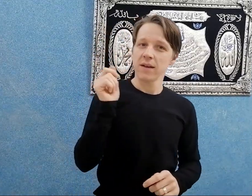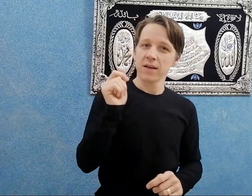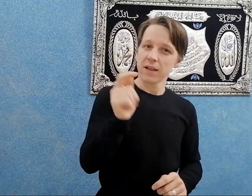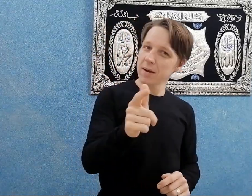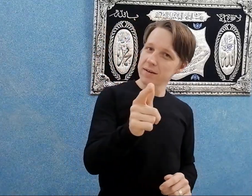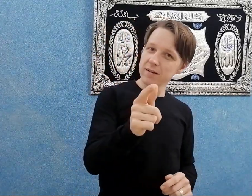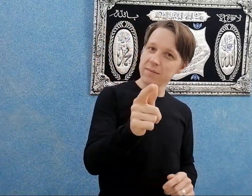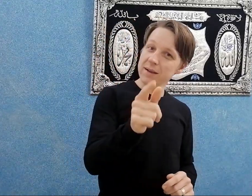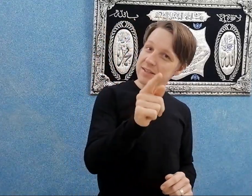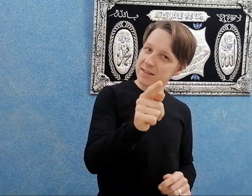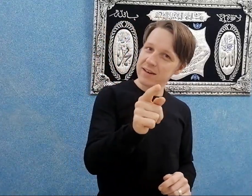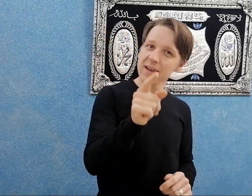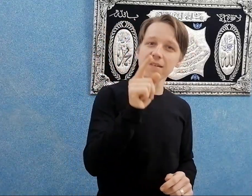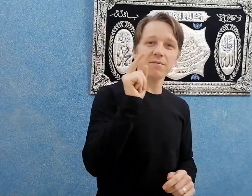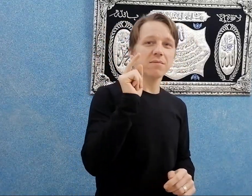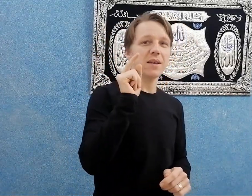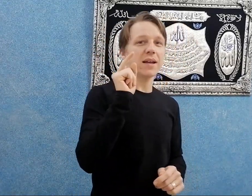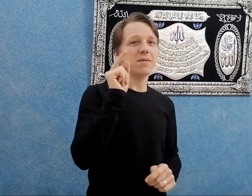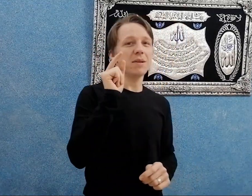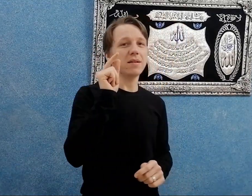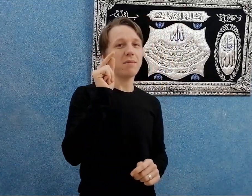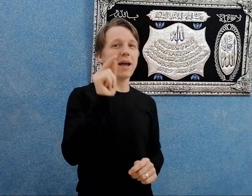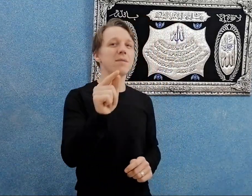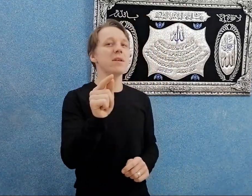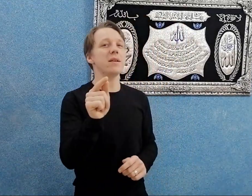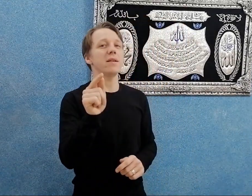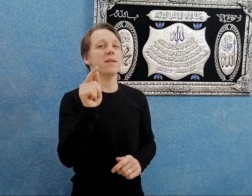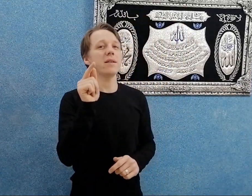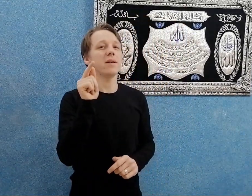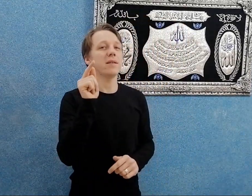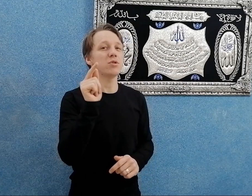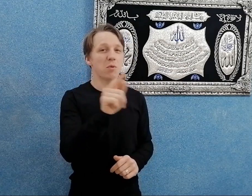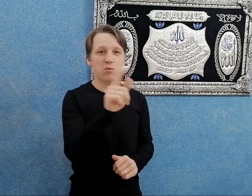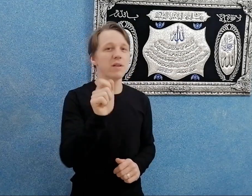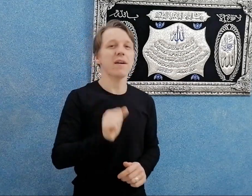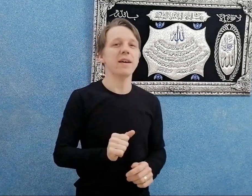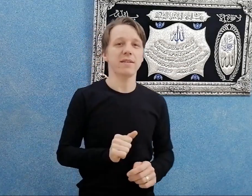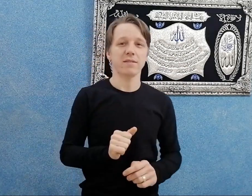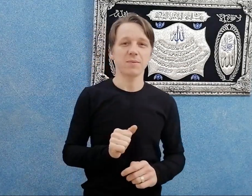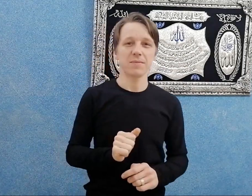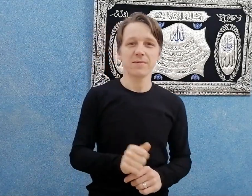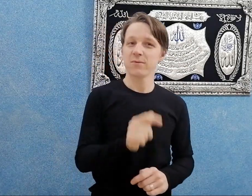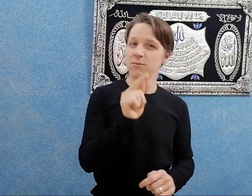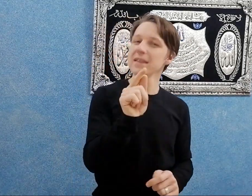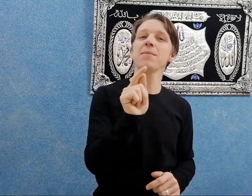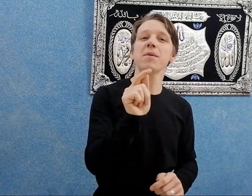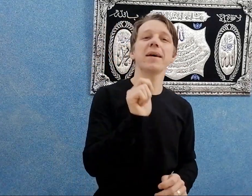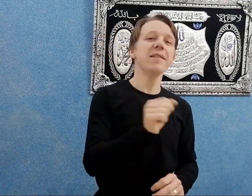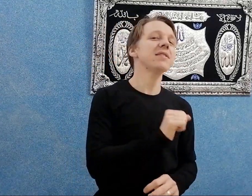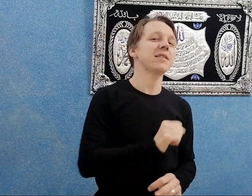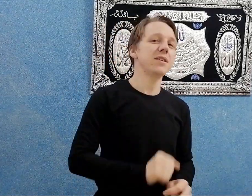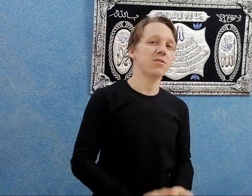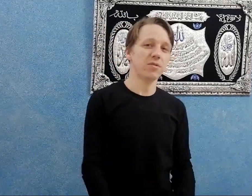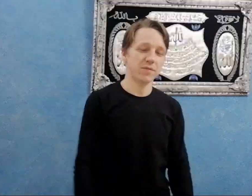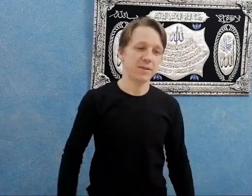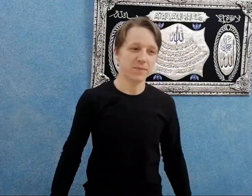طبعا مكتبة اسكندرية يعني من المعارم اللي مش موجودة في اي حد. وانت بتبقى نفسك تيجي تقعد فيها.